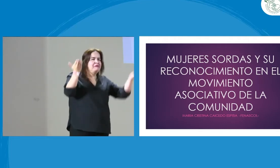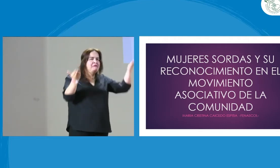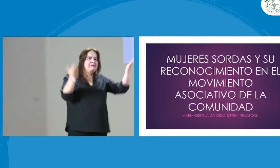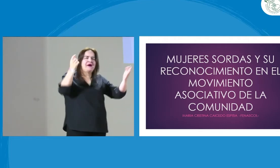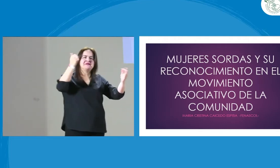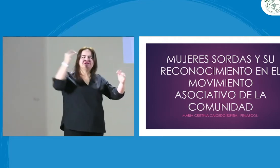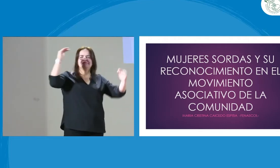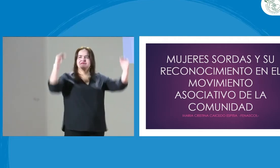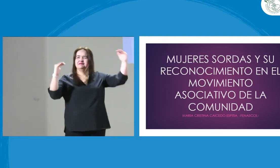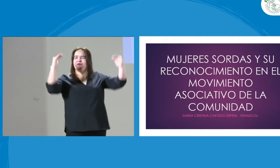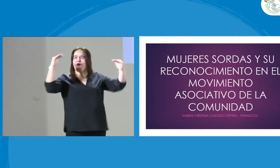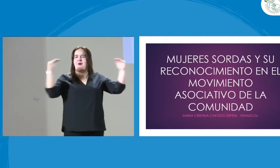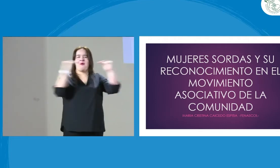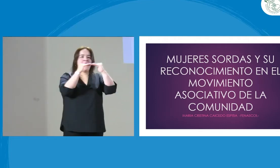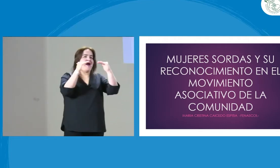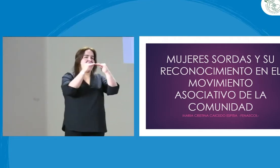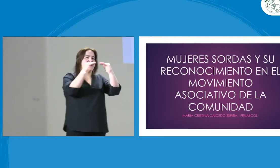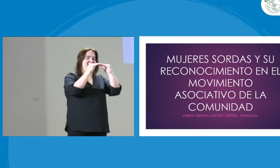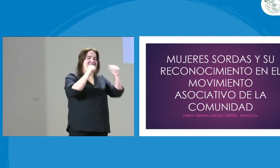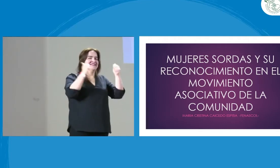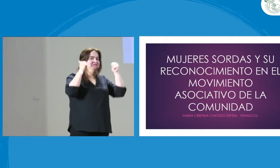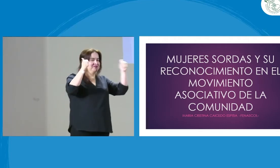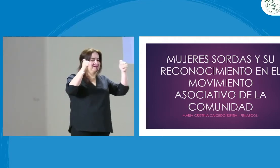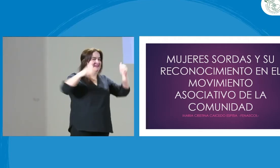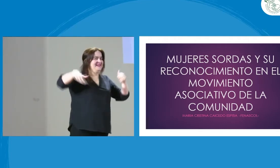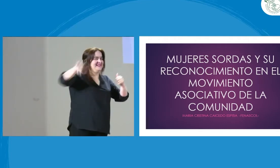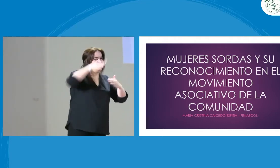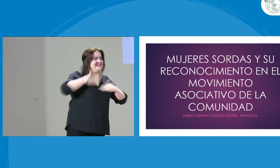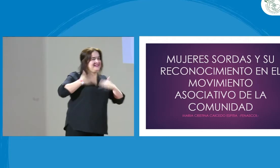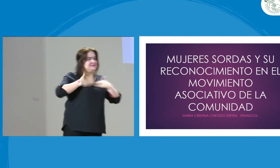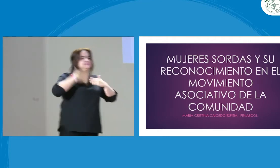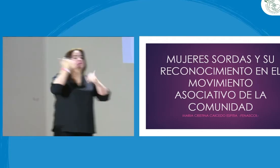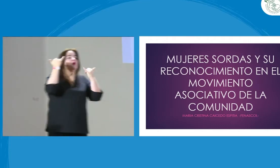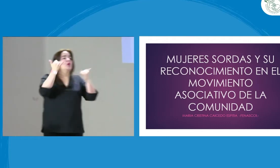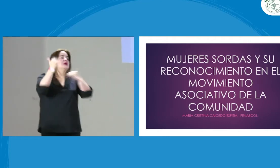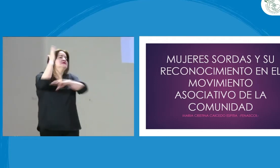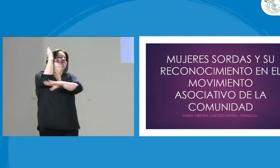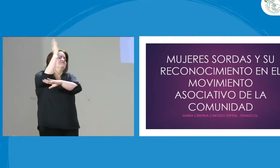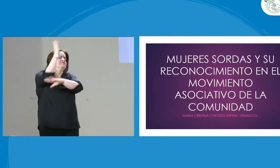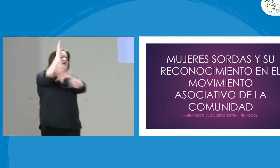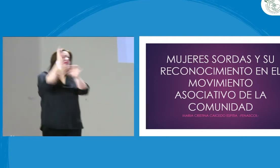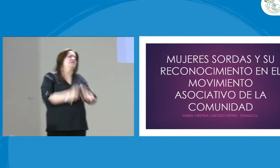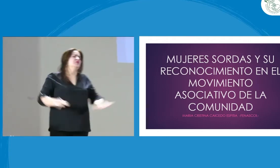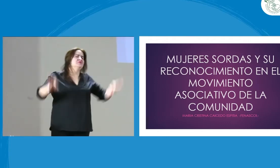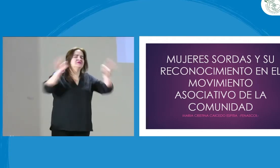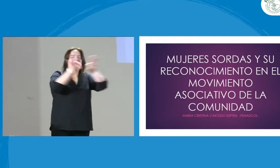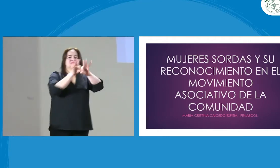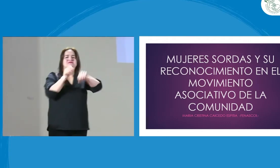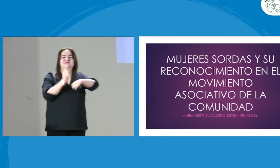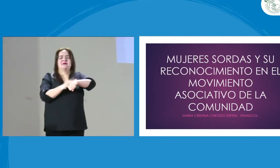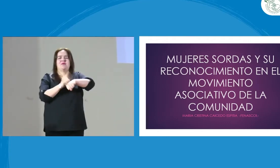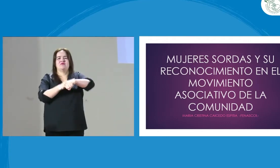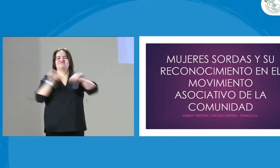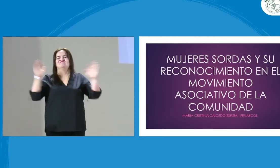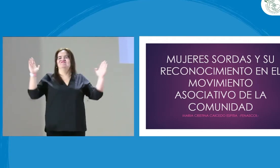Hay más mujeres en el recinto que hombres, pero bueno, no importa. Vamos a trabajar con los que estamos. Esta